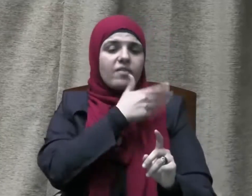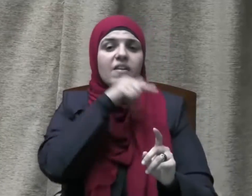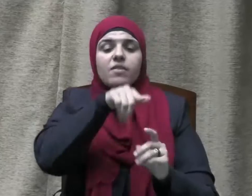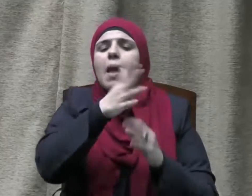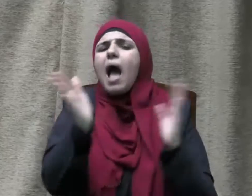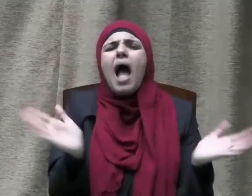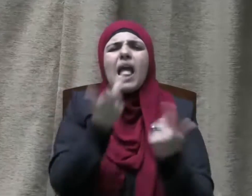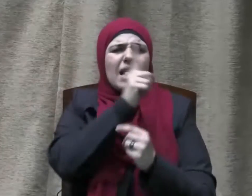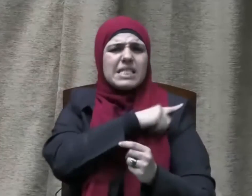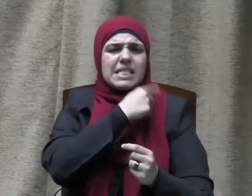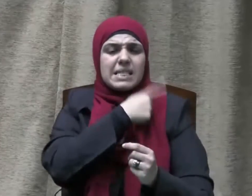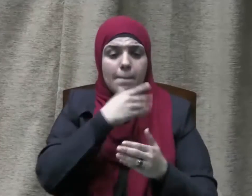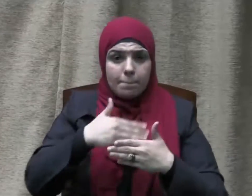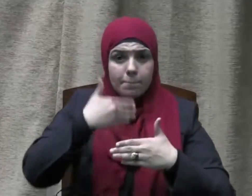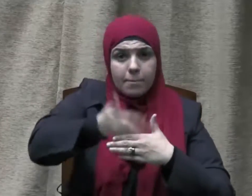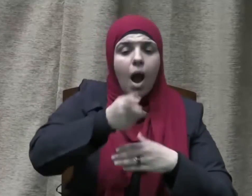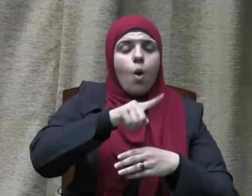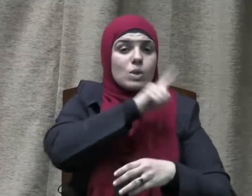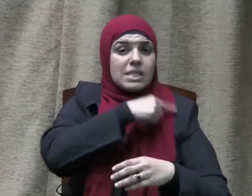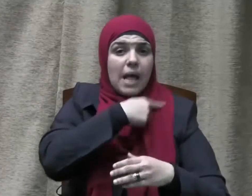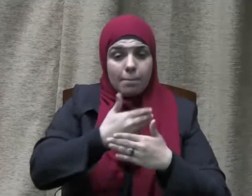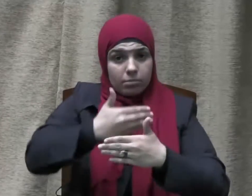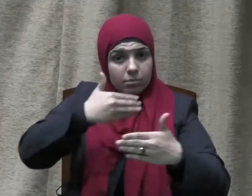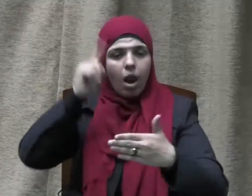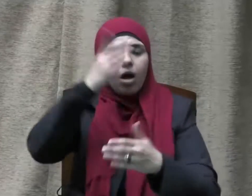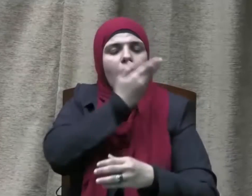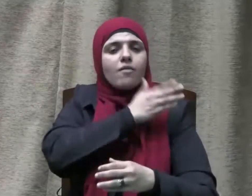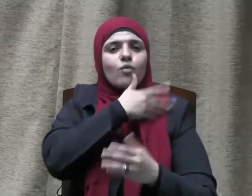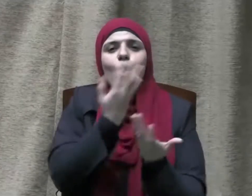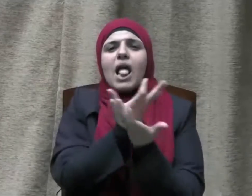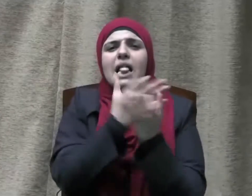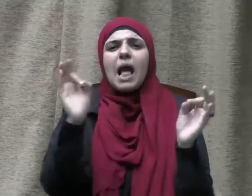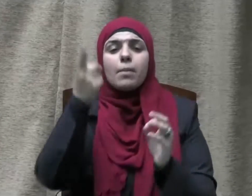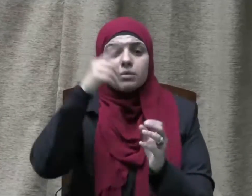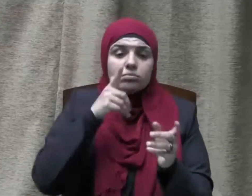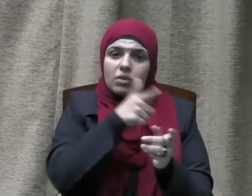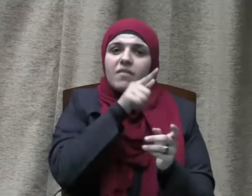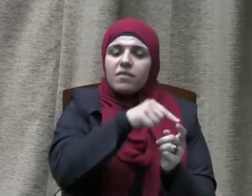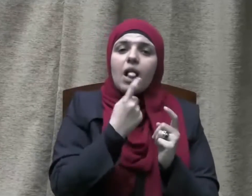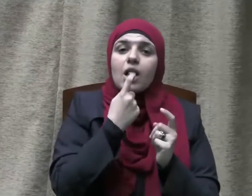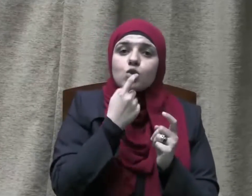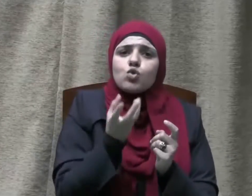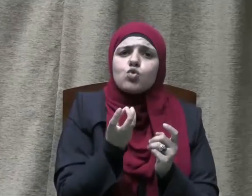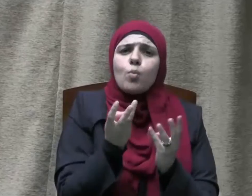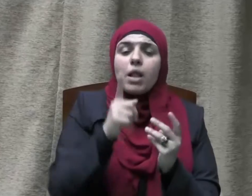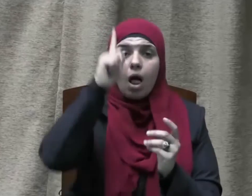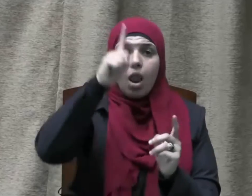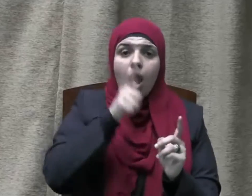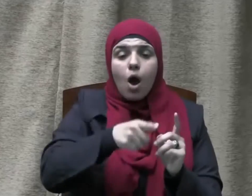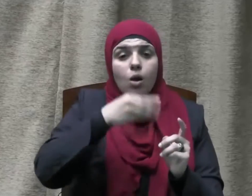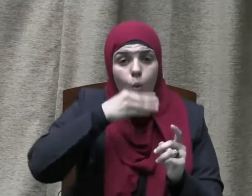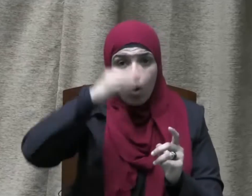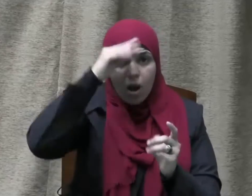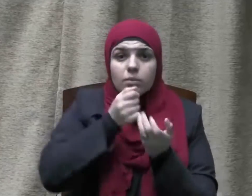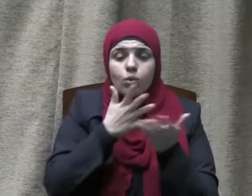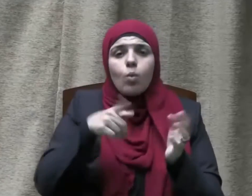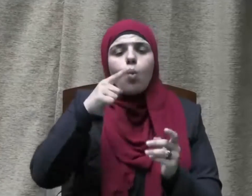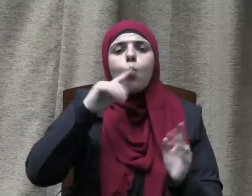من ذنبك وما تأخر وزكى لسانه فقال سبحانه وما ينطق عن